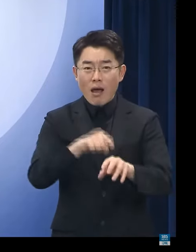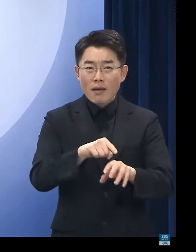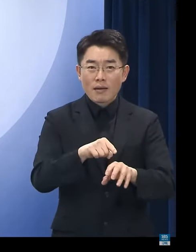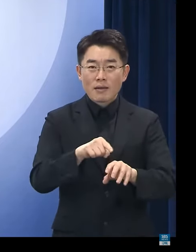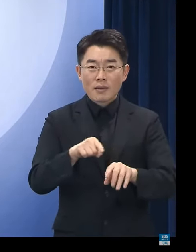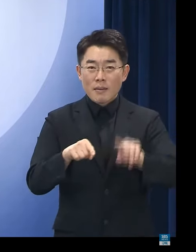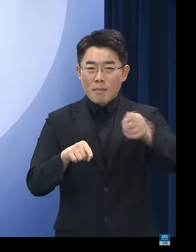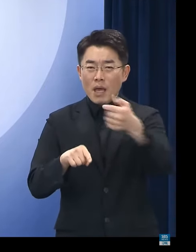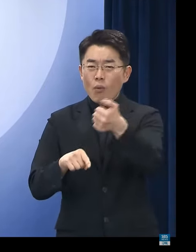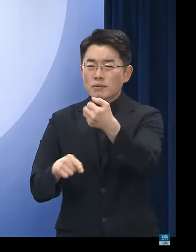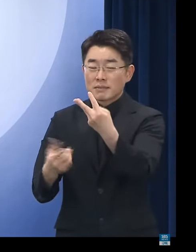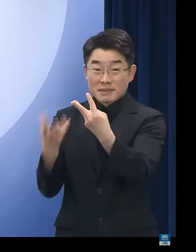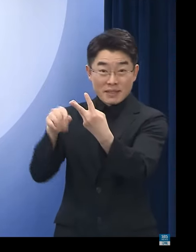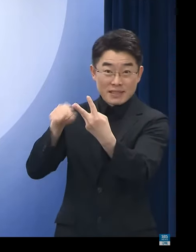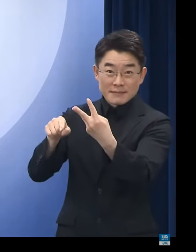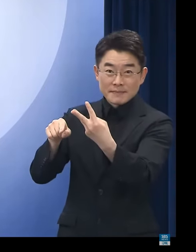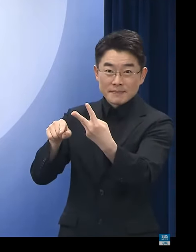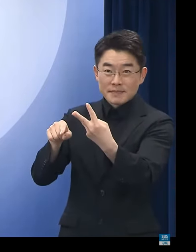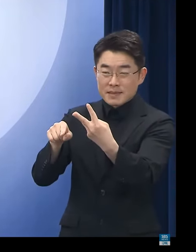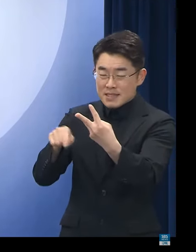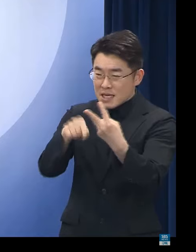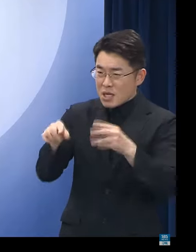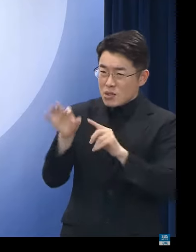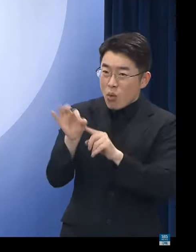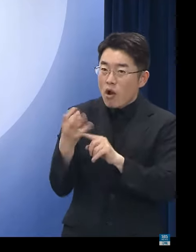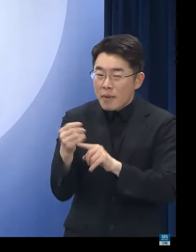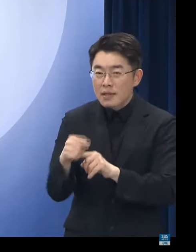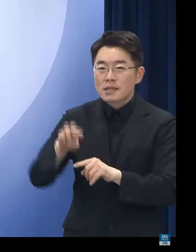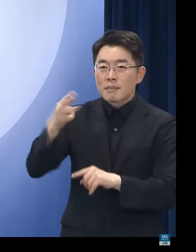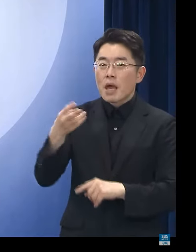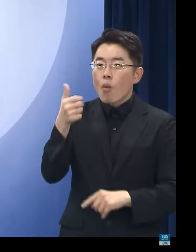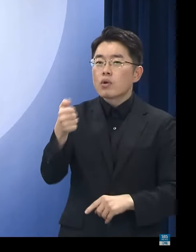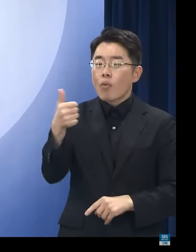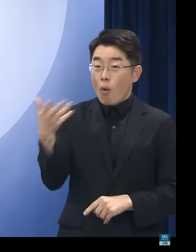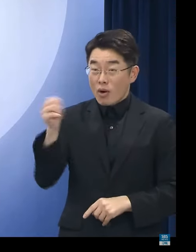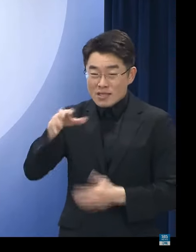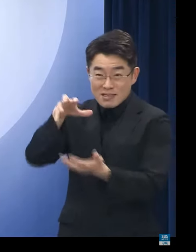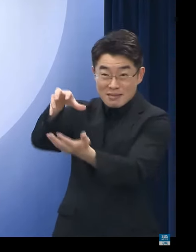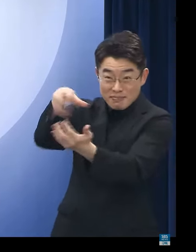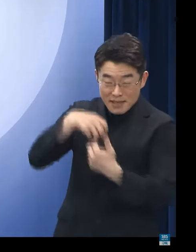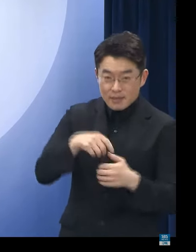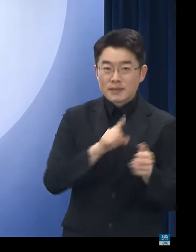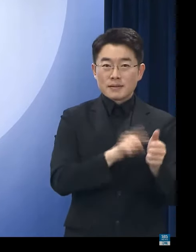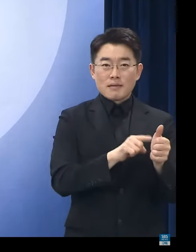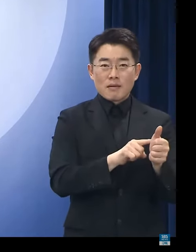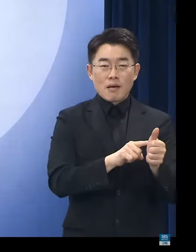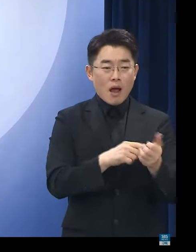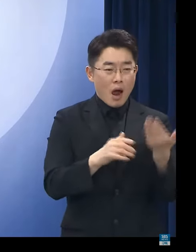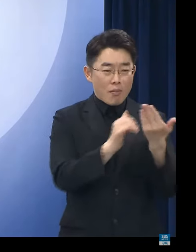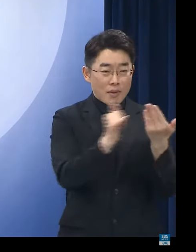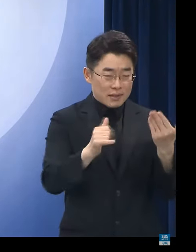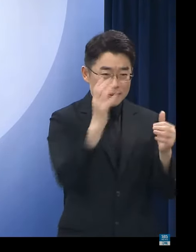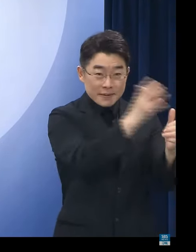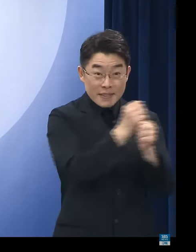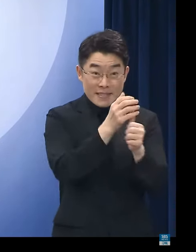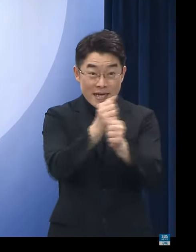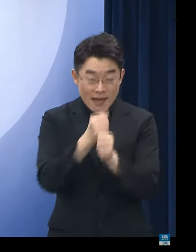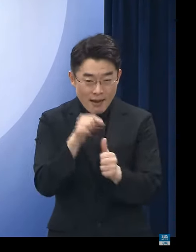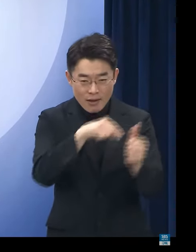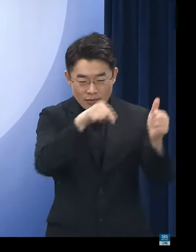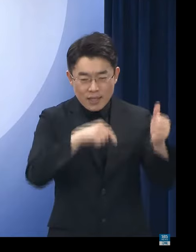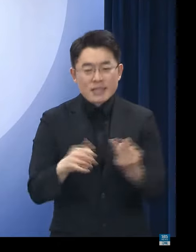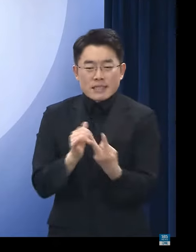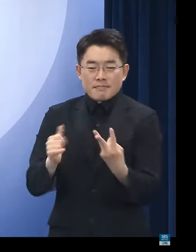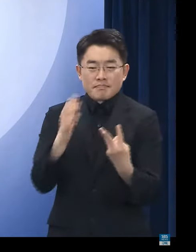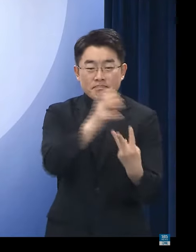153명으로부터 총 353억 원의 임대보증금을 편취한 9명을 검거하고 3명을